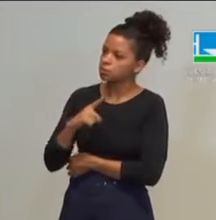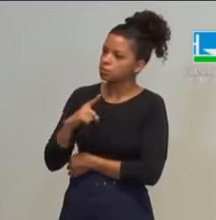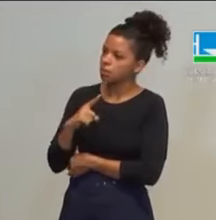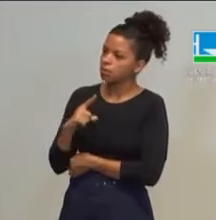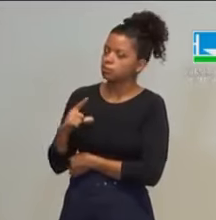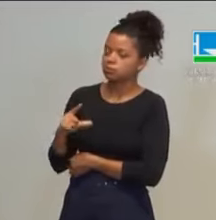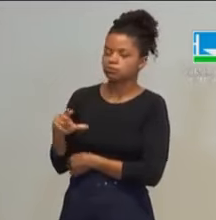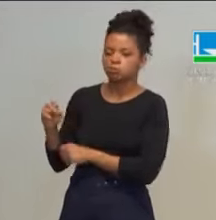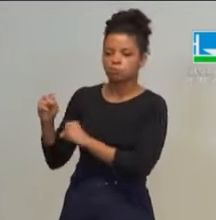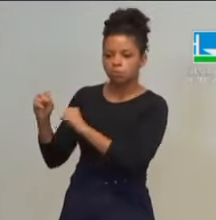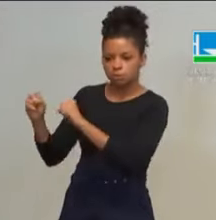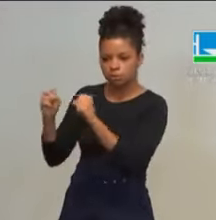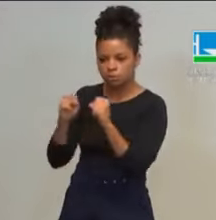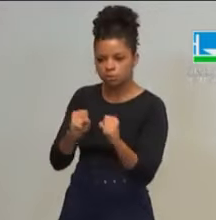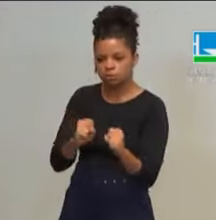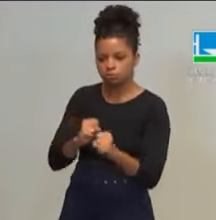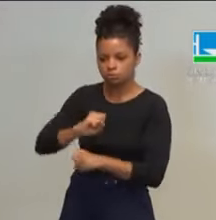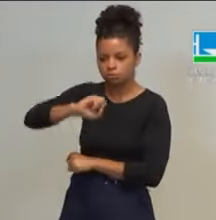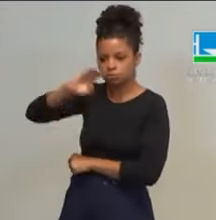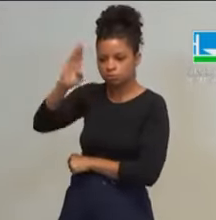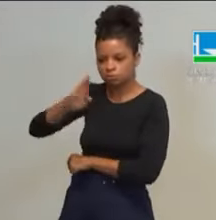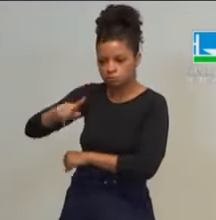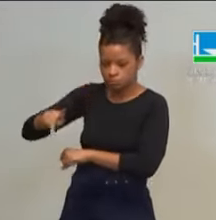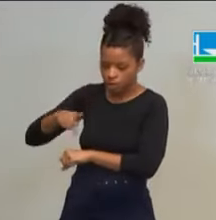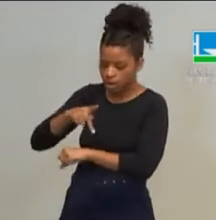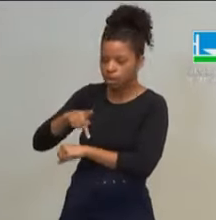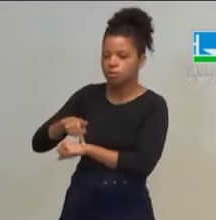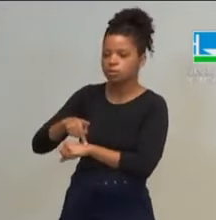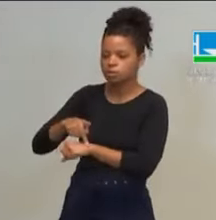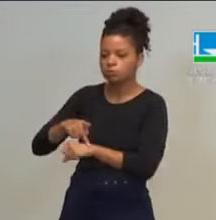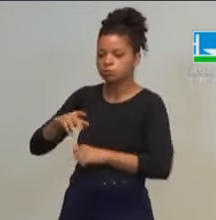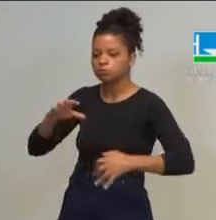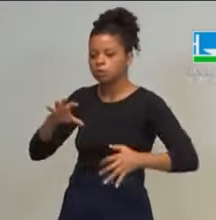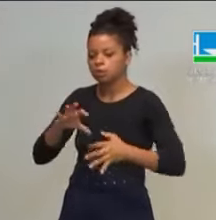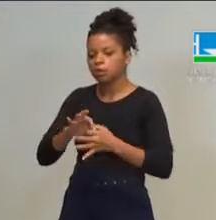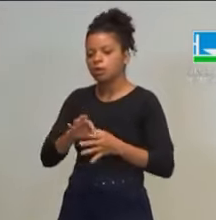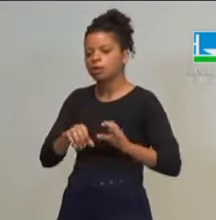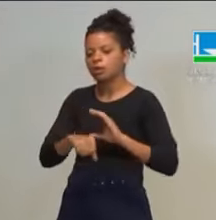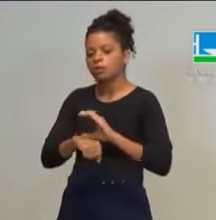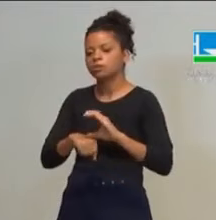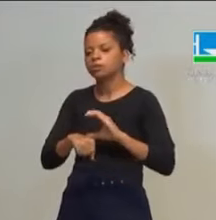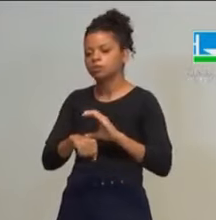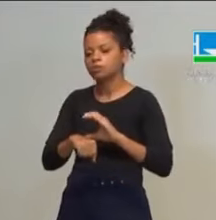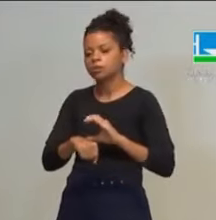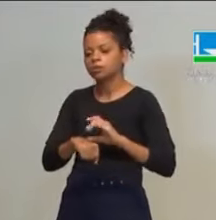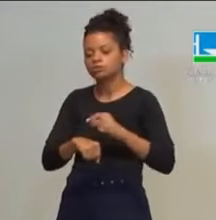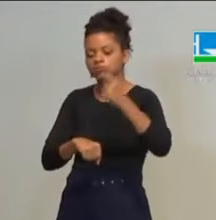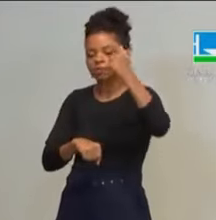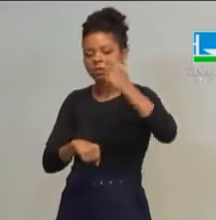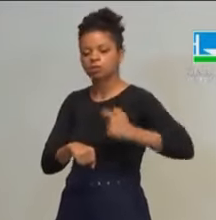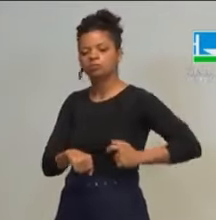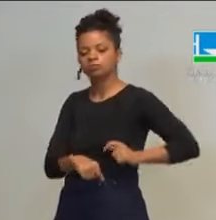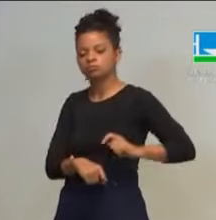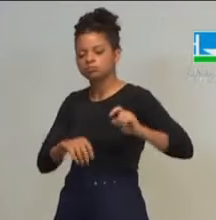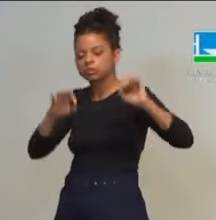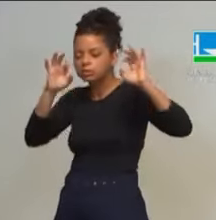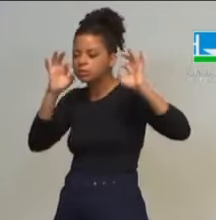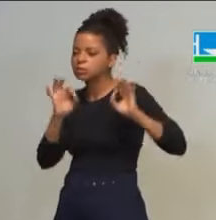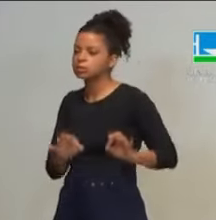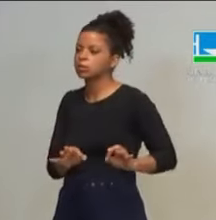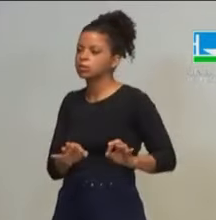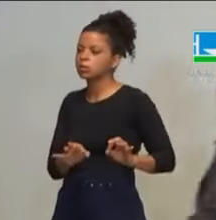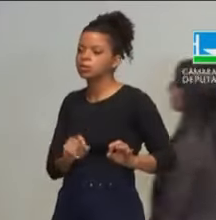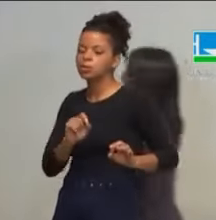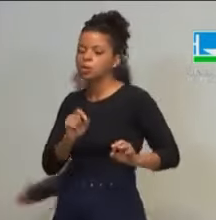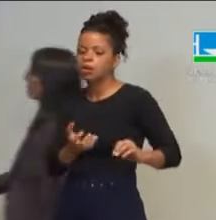nação nos seus limites constitucionais. E eu tenho absolutamente certeza de que o Parlamento